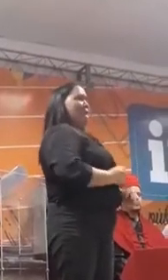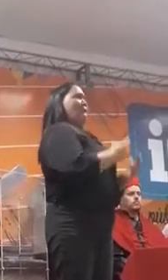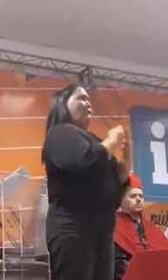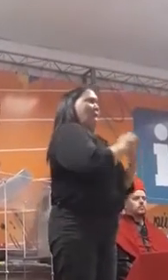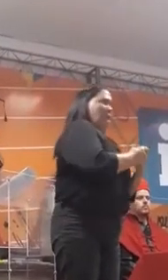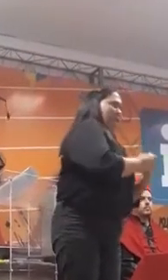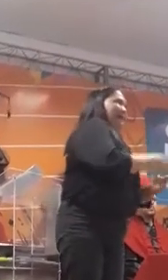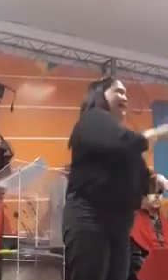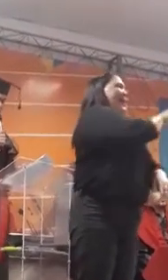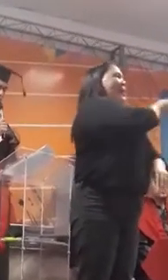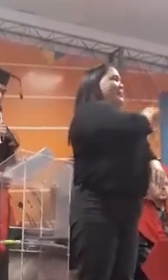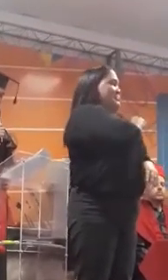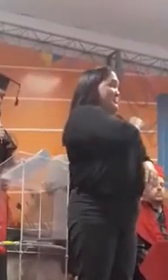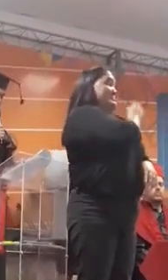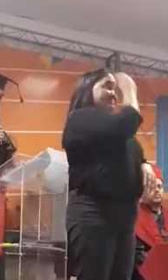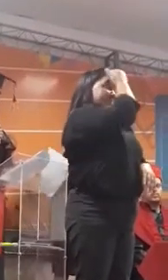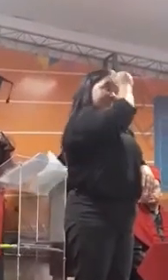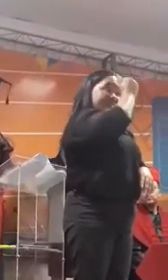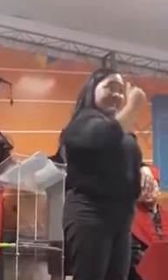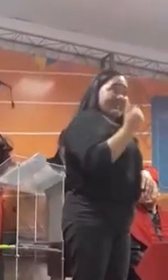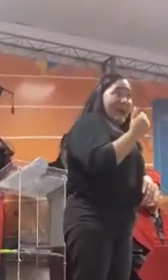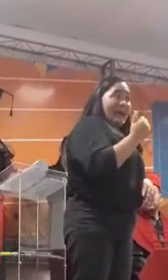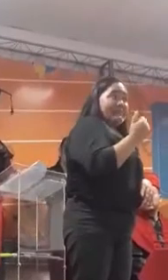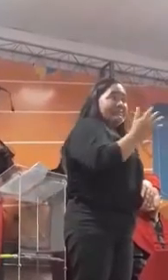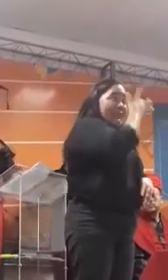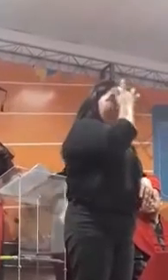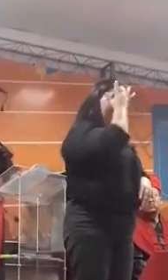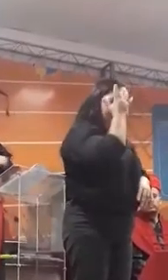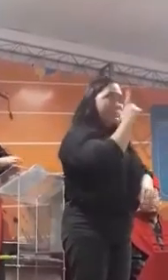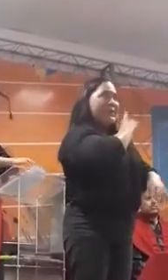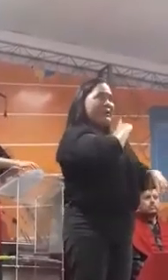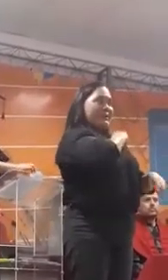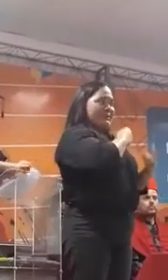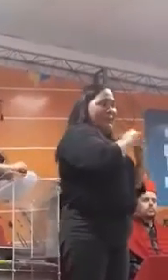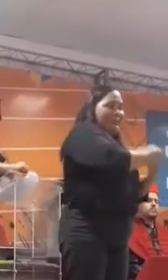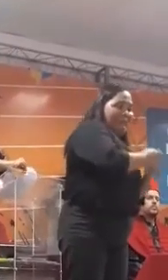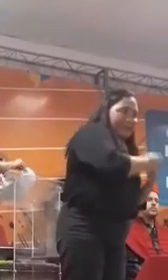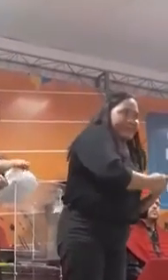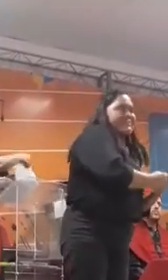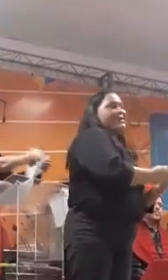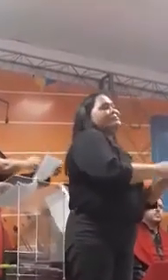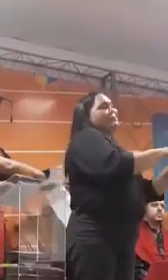porque a gente sabe que quem tem paciência tem amor e nos ensina,